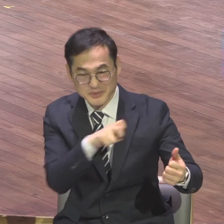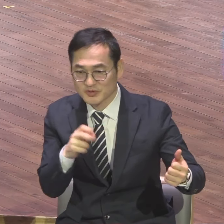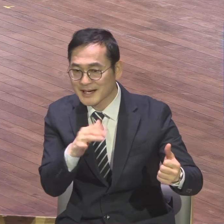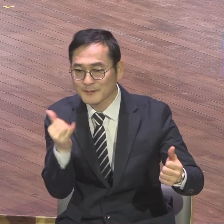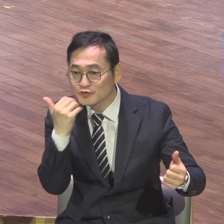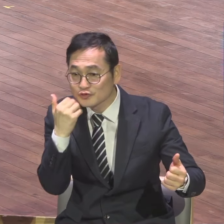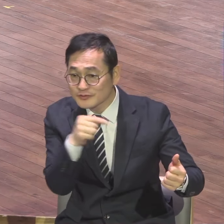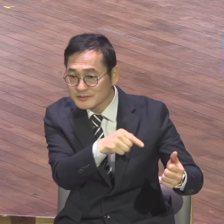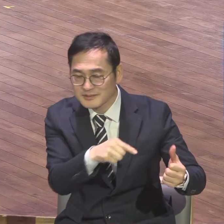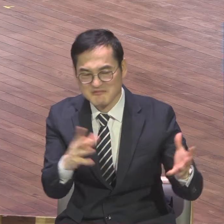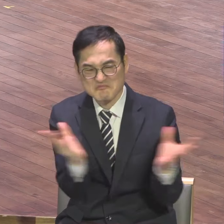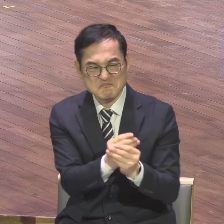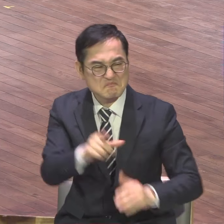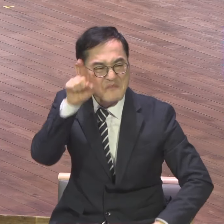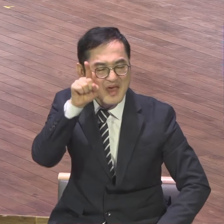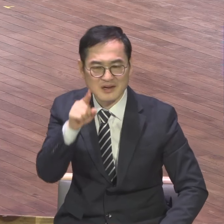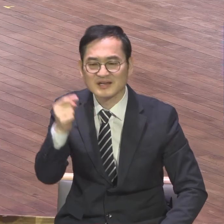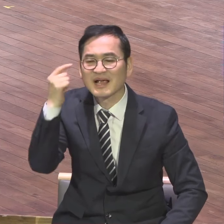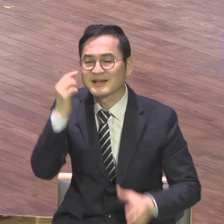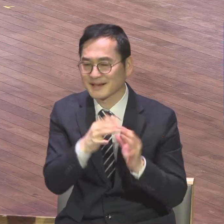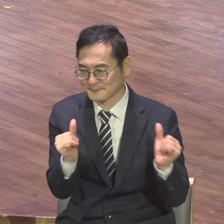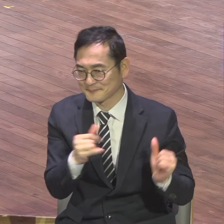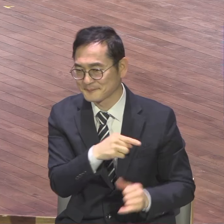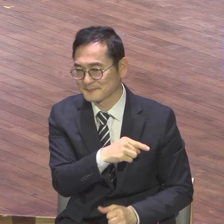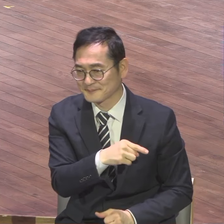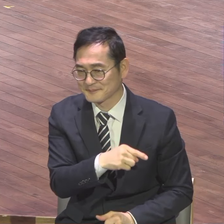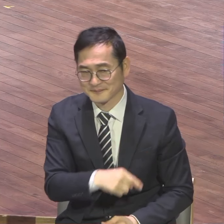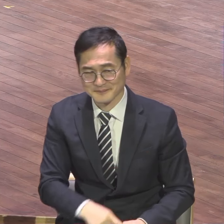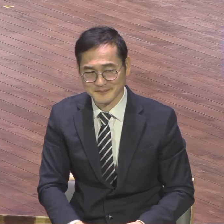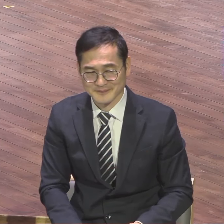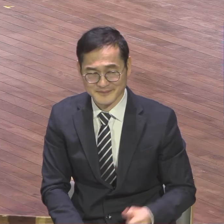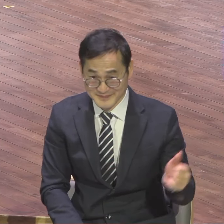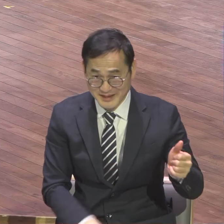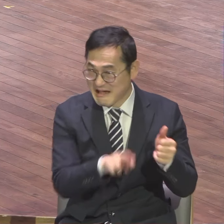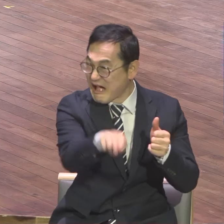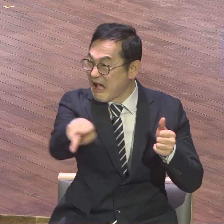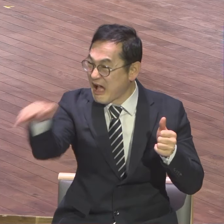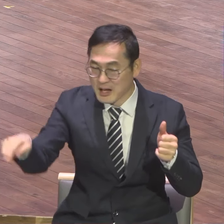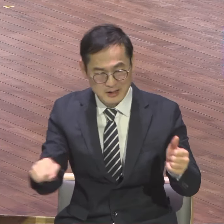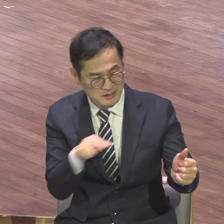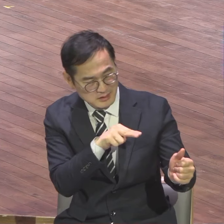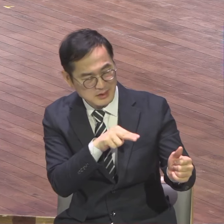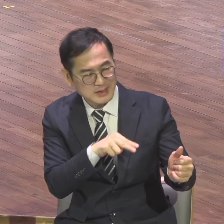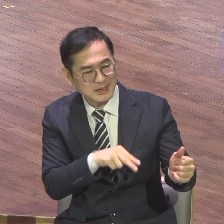그러면서 남 비방하는 사람 이야 이 사람을 완벽하게 사다니는 거 봤네